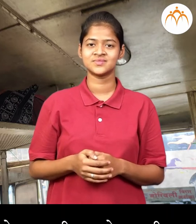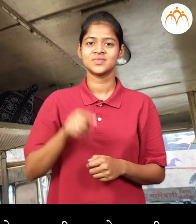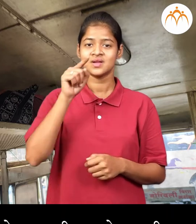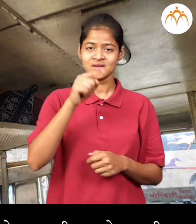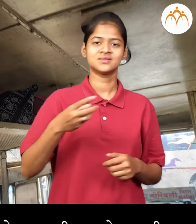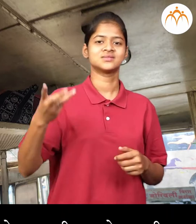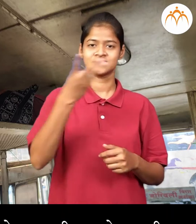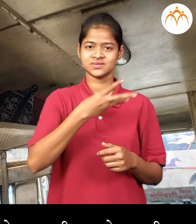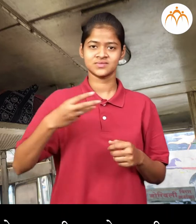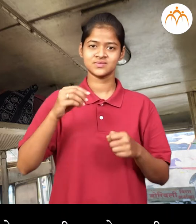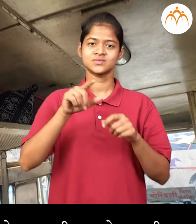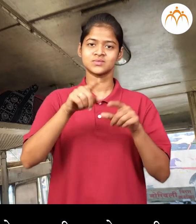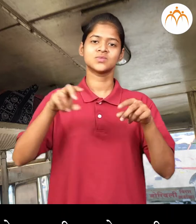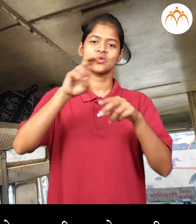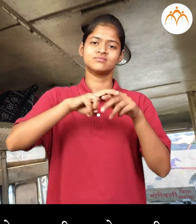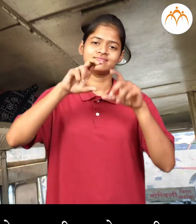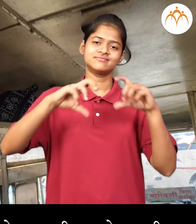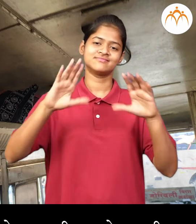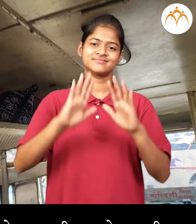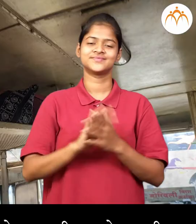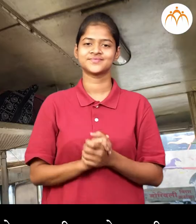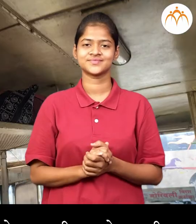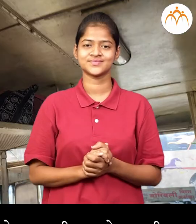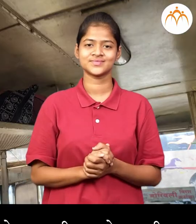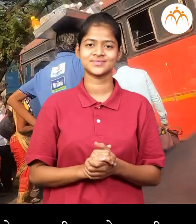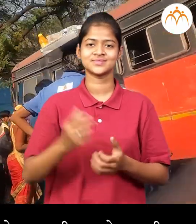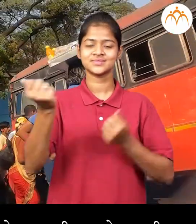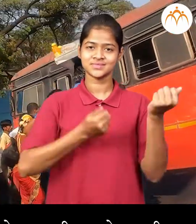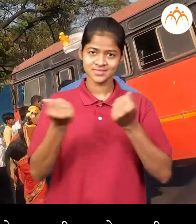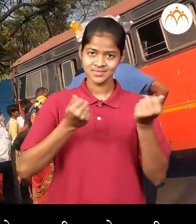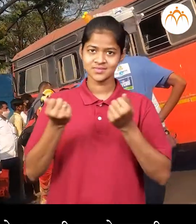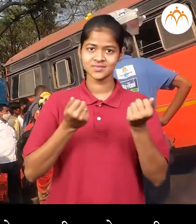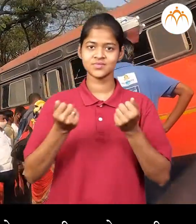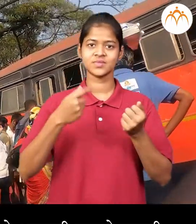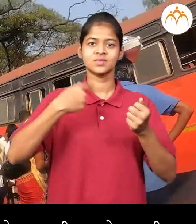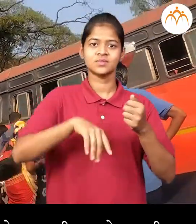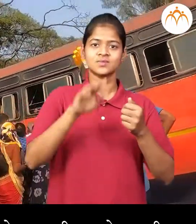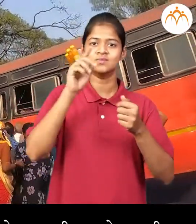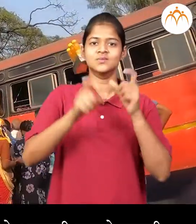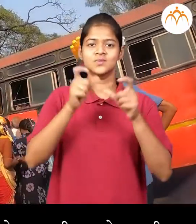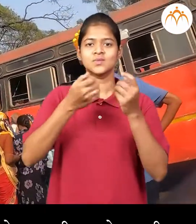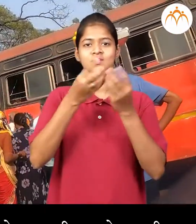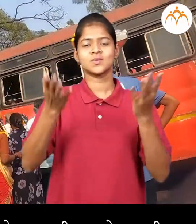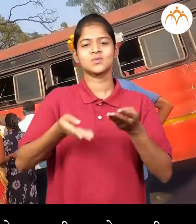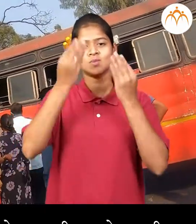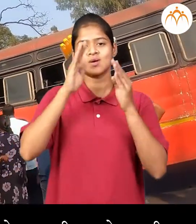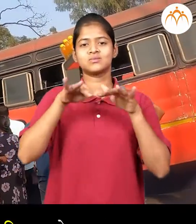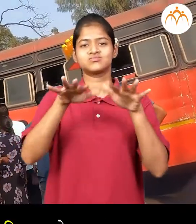तिगे ही जरण आसनावर बसले बस मधे अनकी मानसे चडली